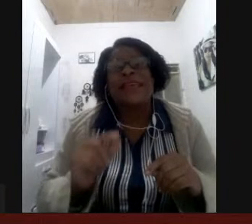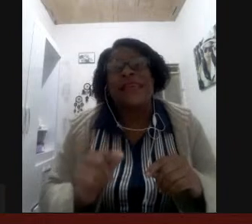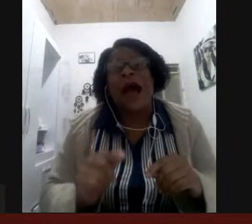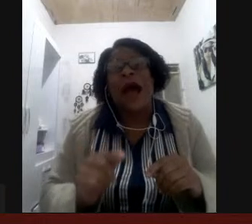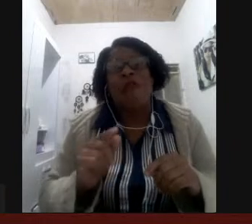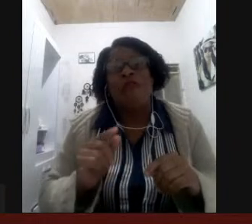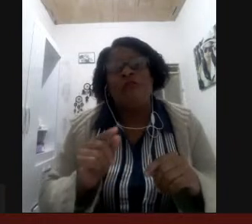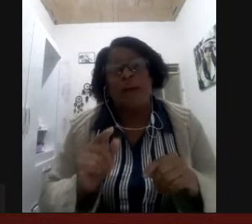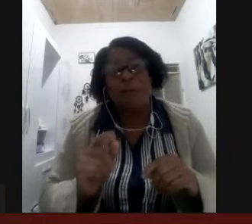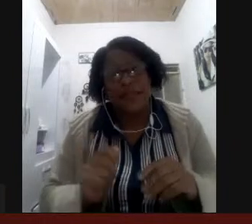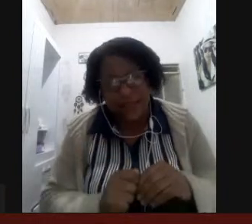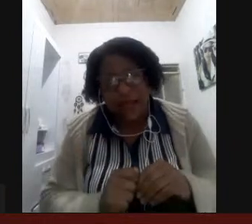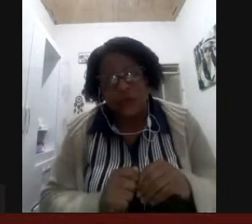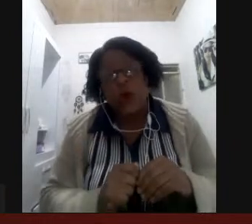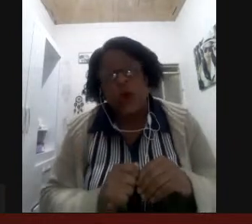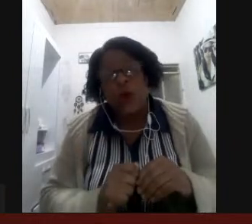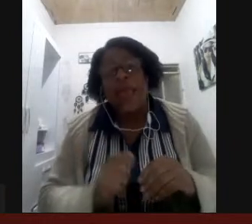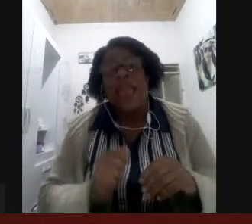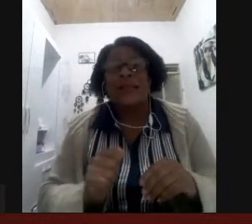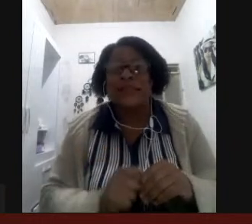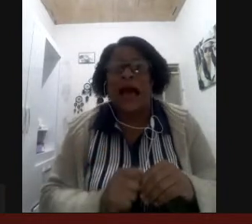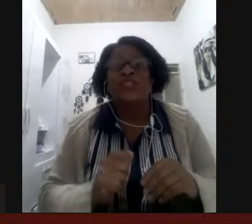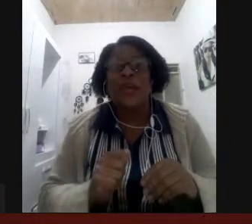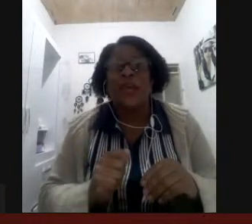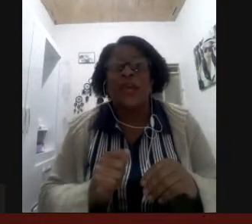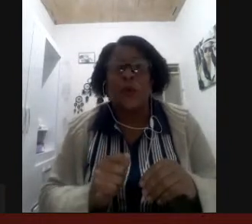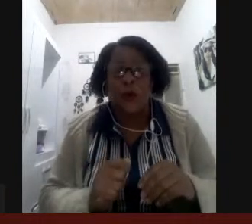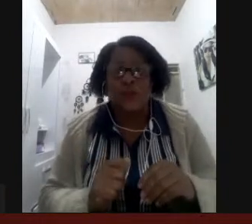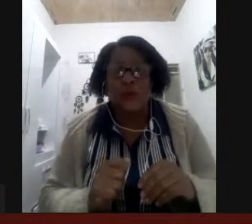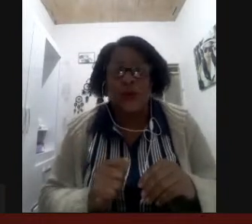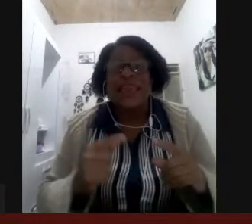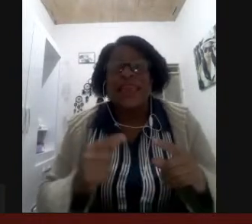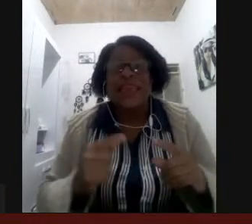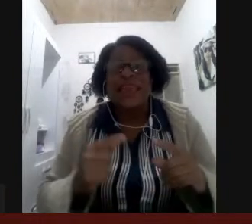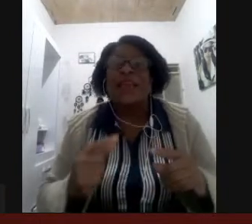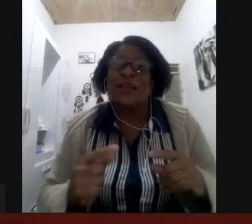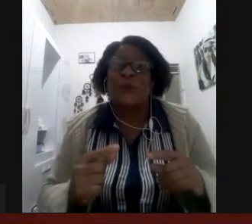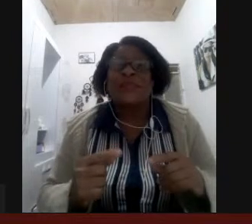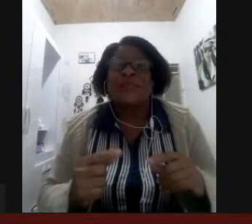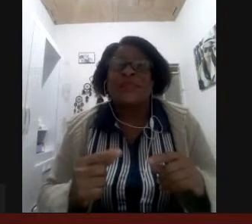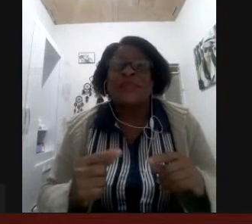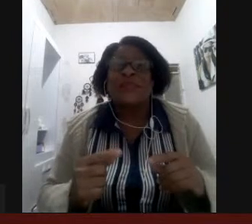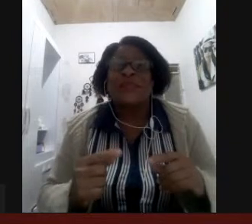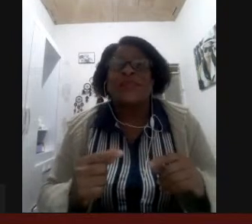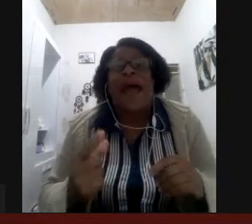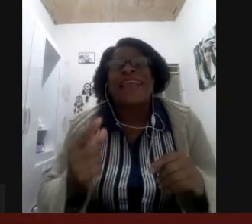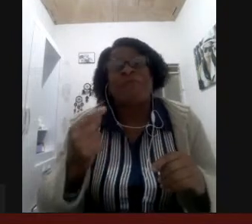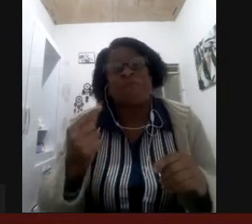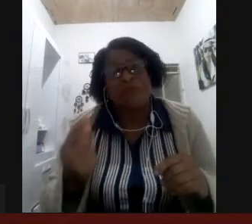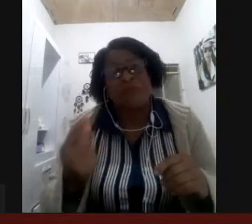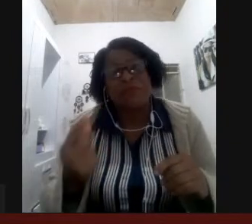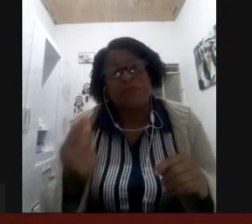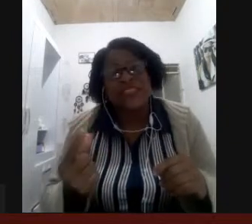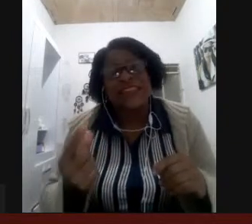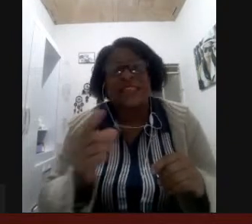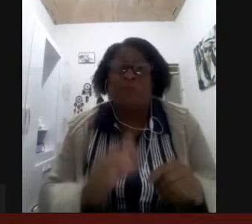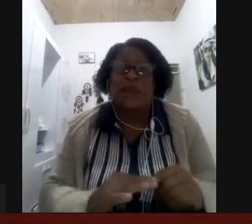ser alfabetizado em uma sala de recurso e isso se o pai permitir se a mãe